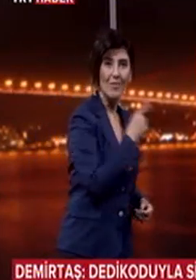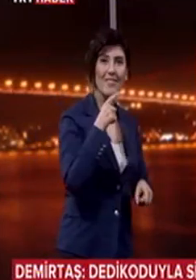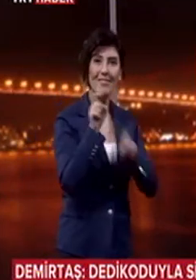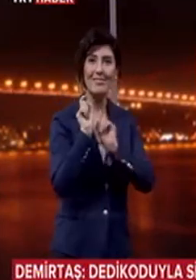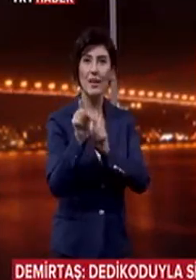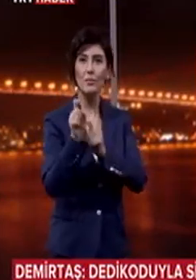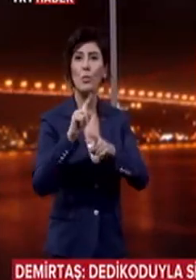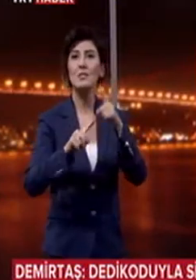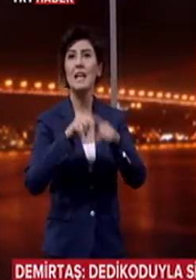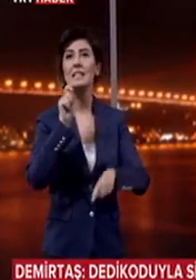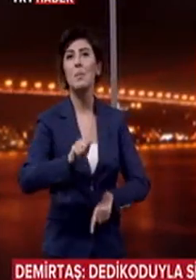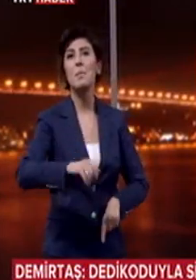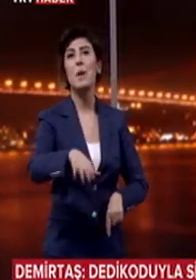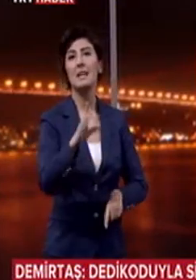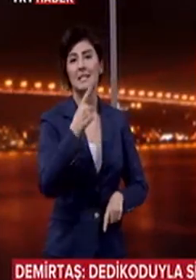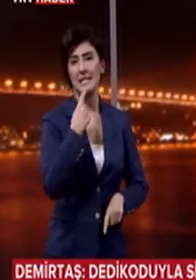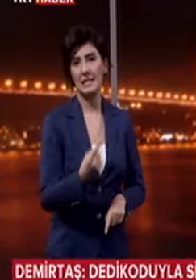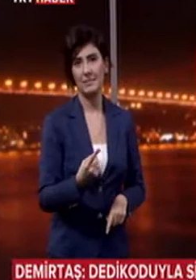siyaset yapılmaz ifadesini kullandı.